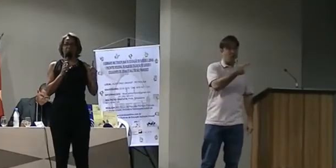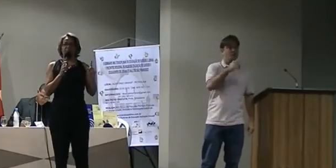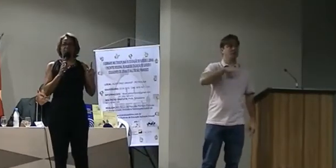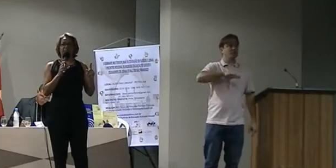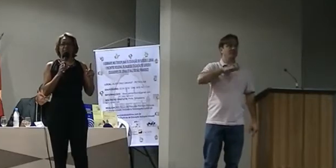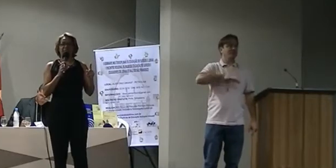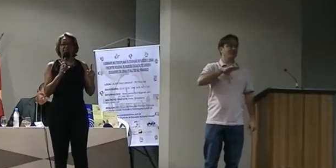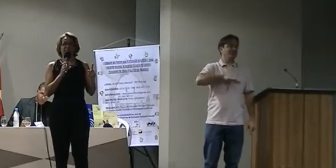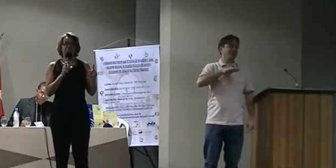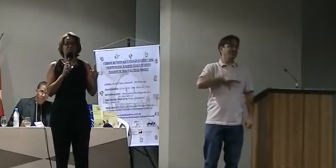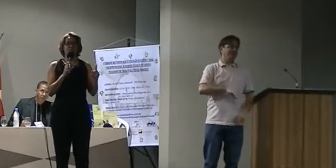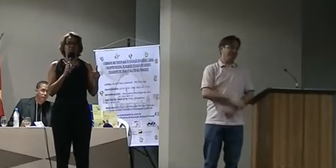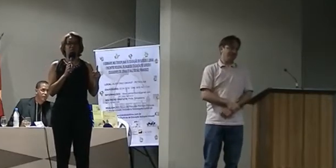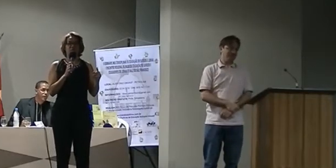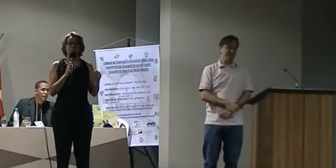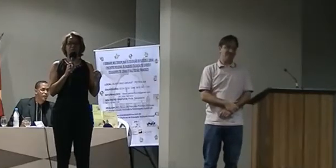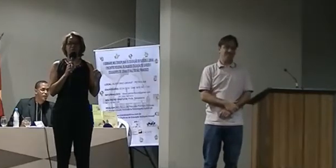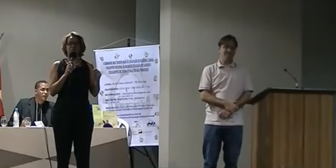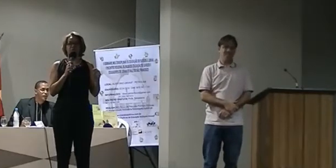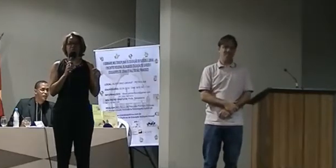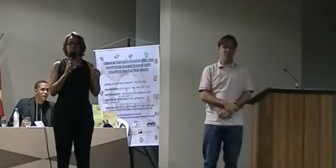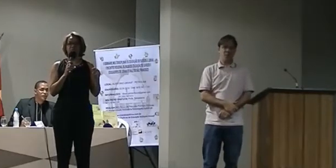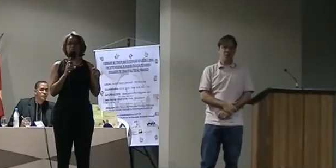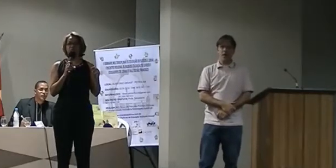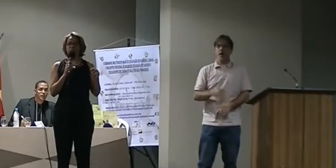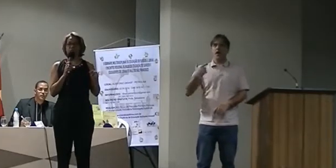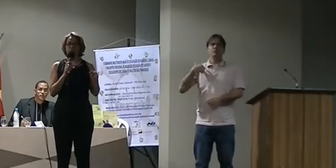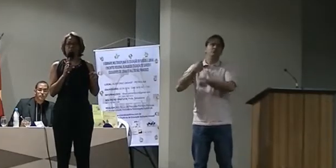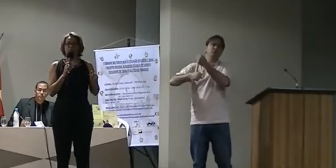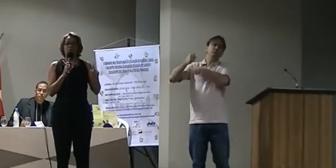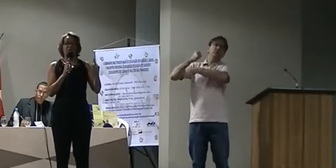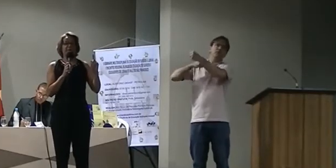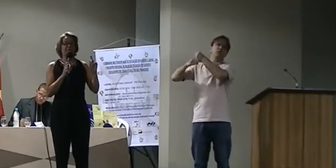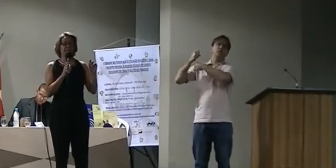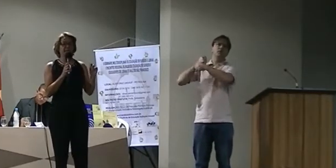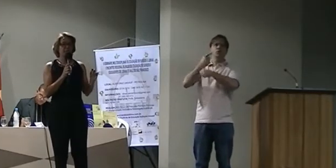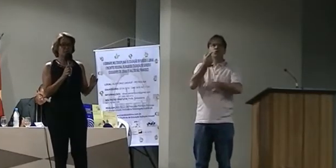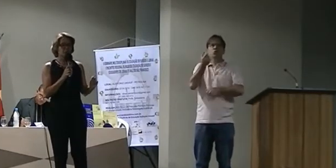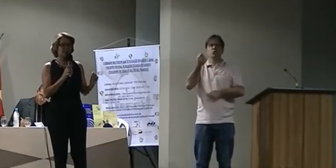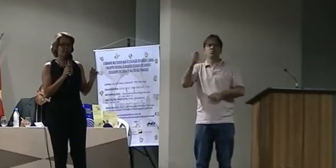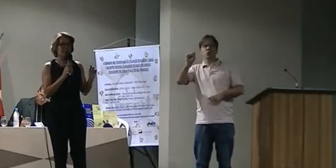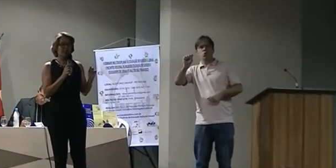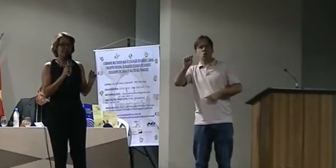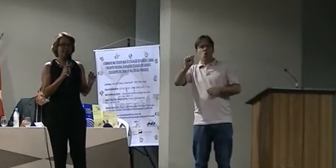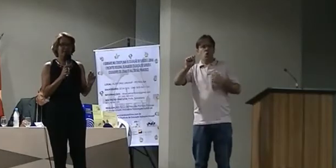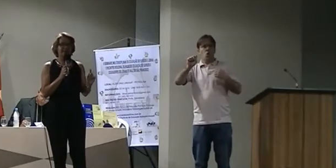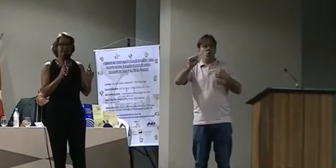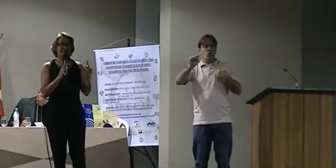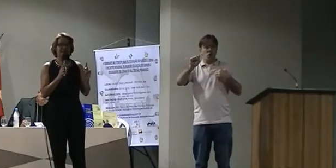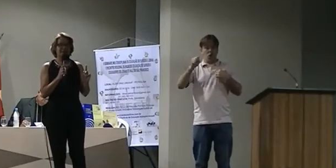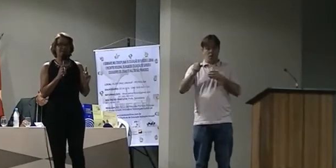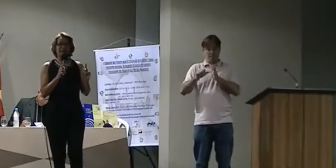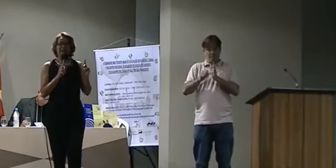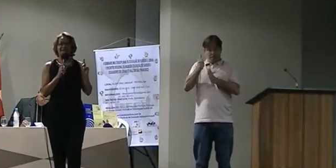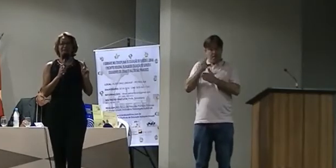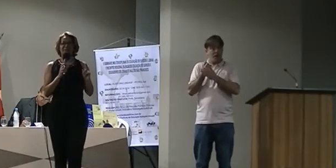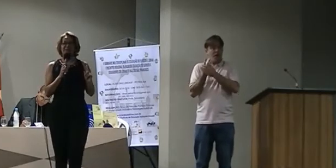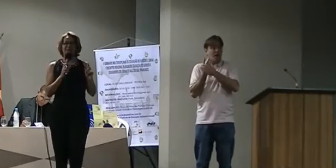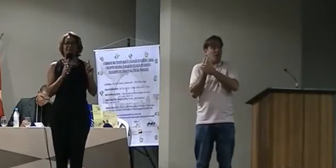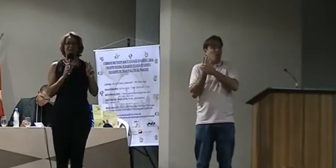UPE, nós nos formamos em 2008, foi a primeira turma da UPE que teve a disciplina de